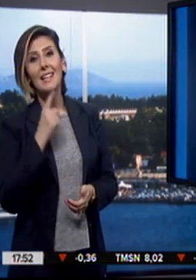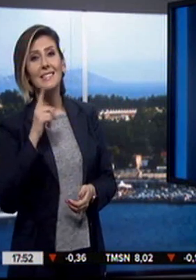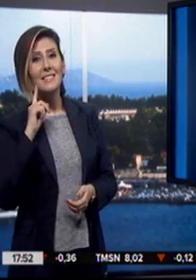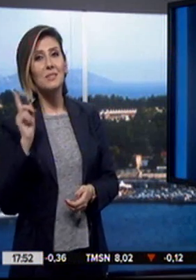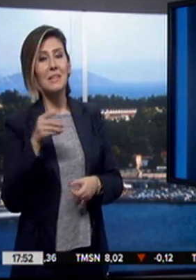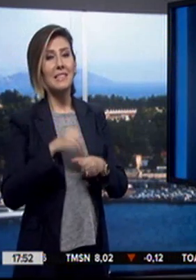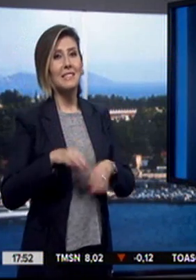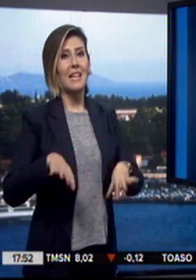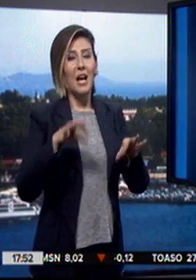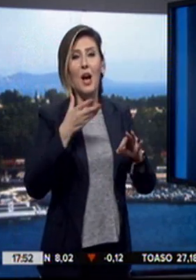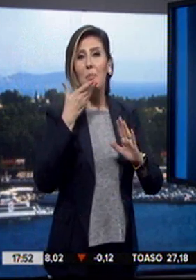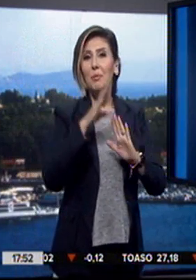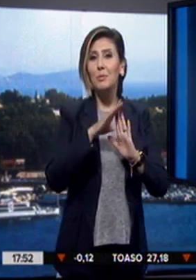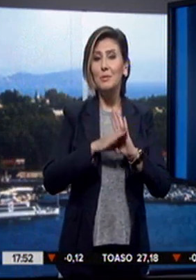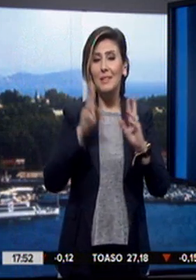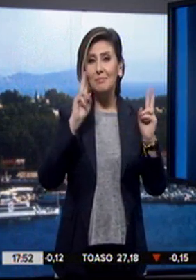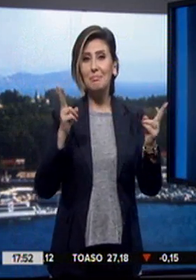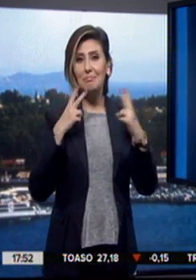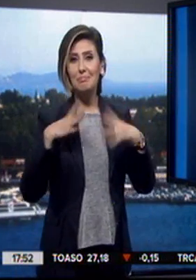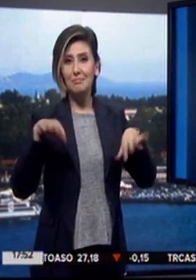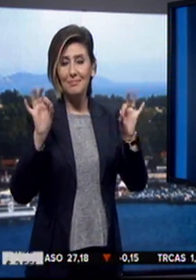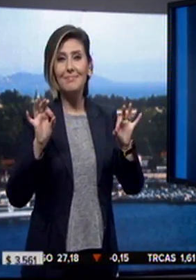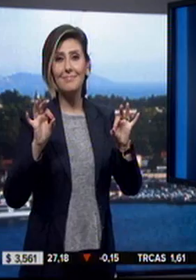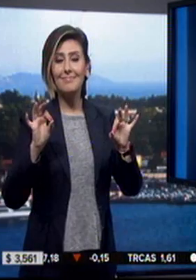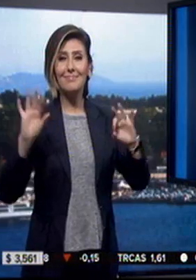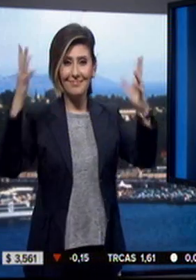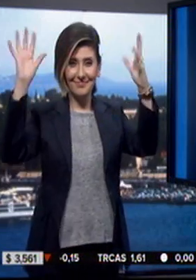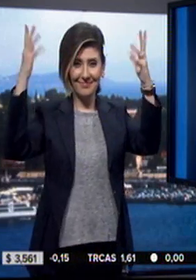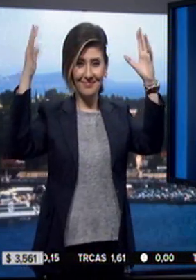İşitme engelleri için hazırladığımız haberlerimizi aktardık. Saat başında görüşmek üzere. İzlediğiniz ederim.